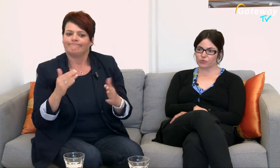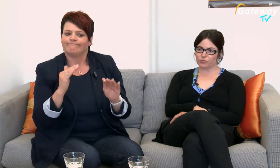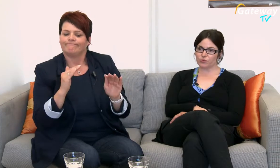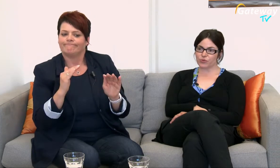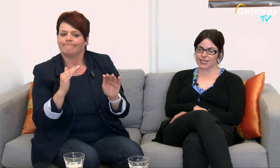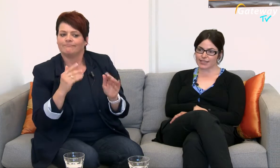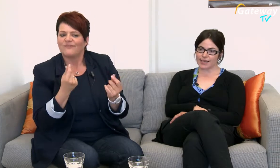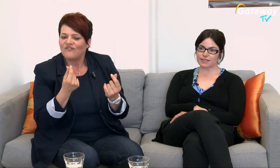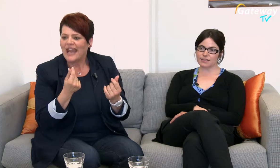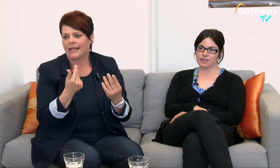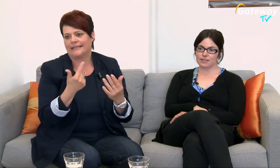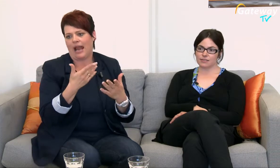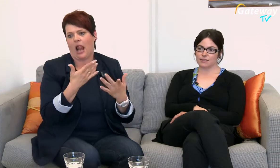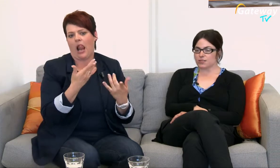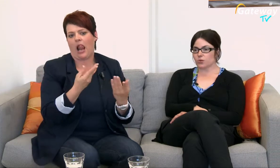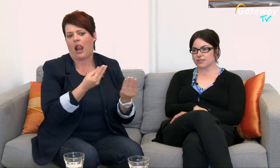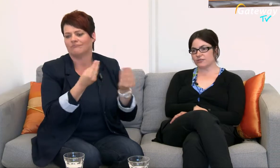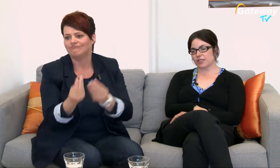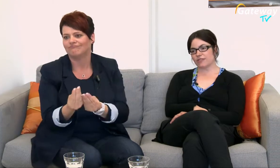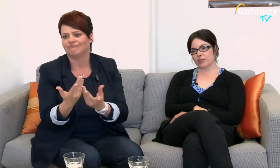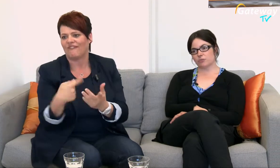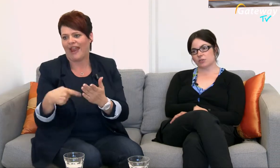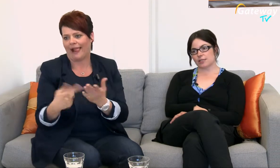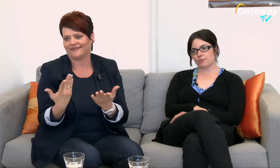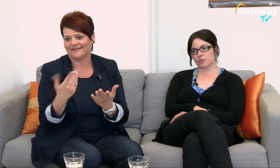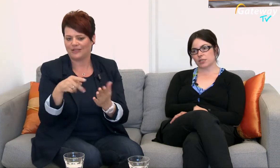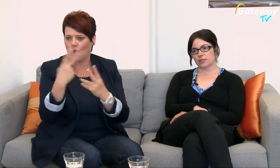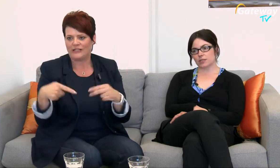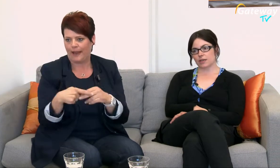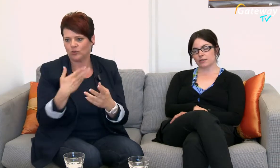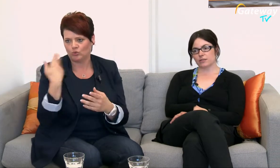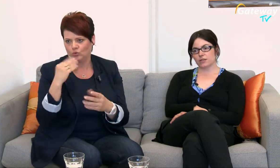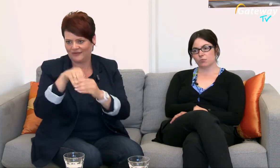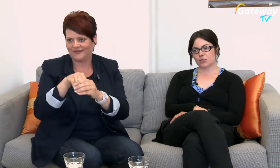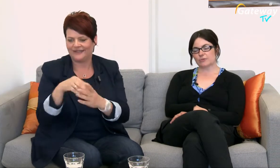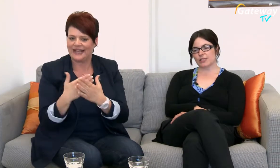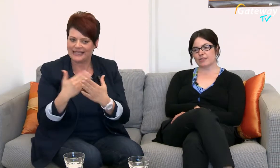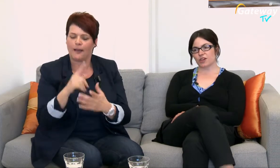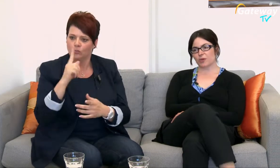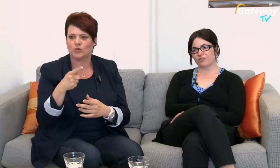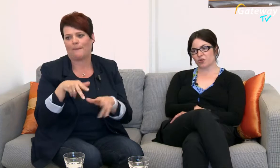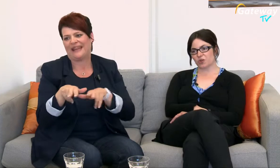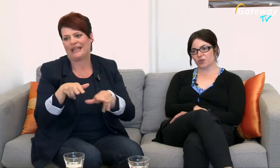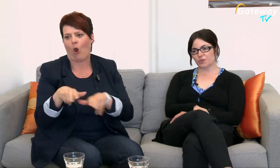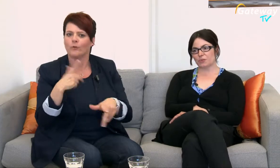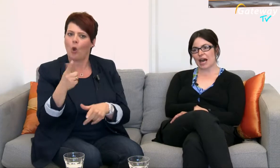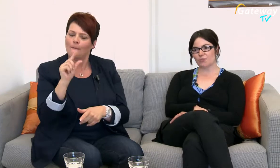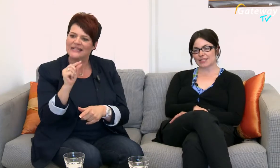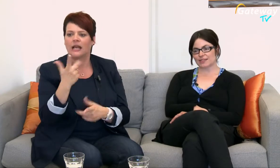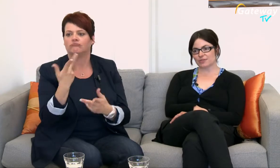finanziellen Ressourcen fehlt einfach in dem Konzept Und ich denke, da muss das Ministerium einfach noch nachbessern Es